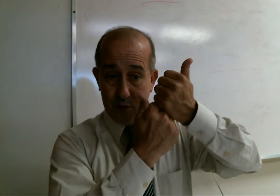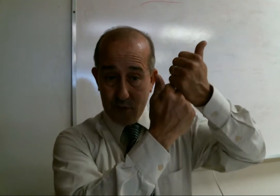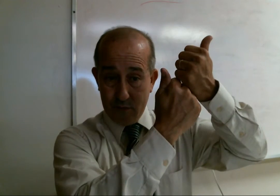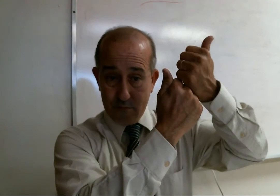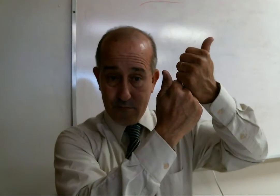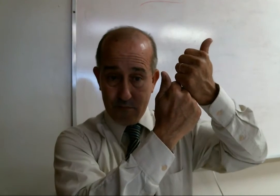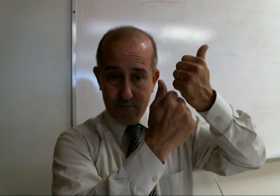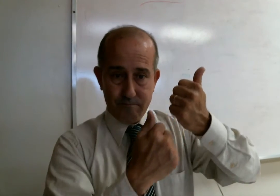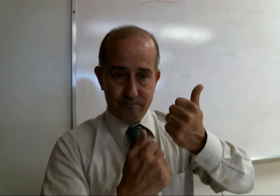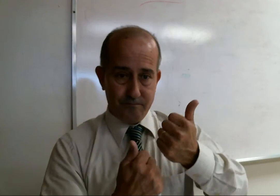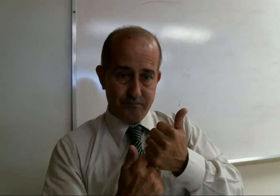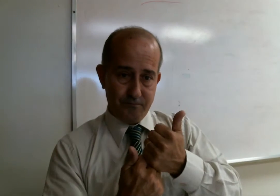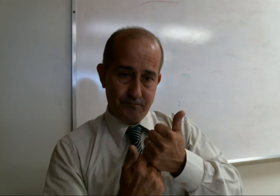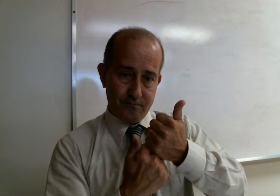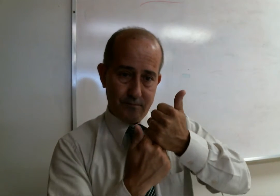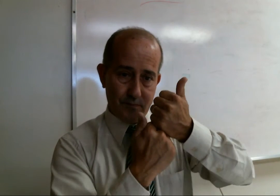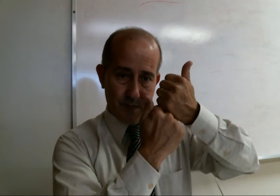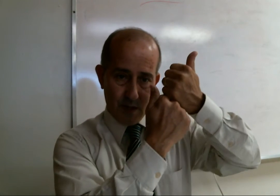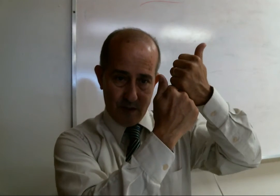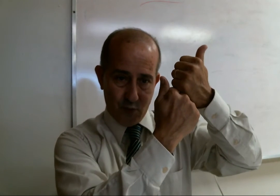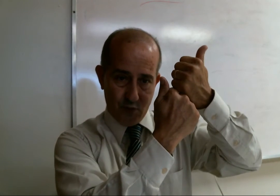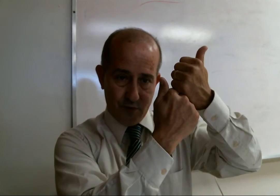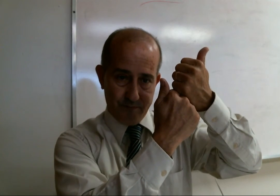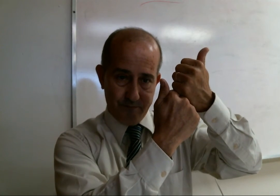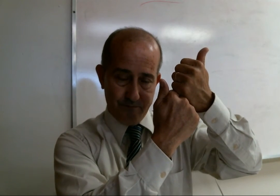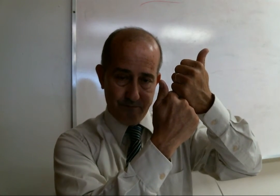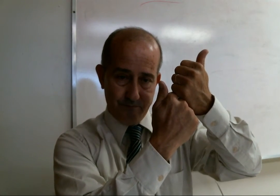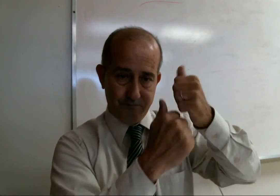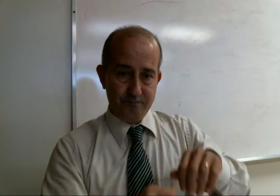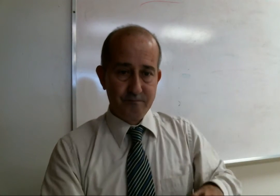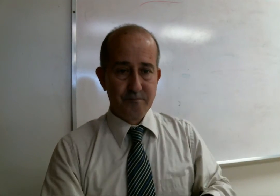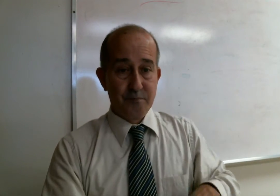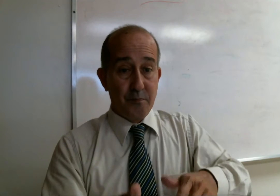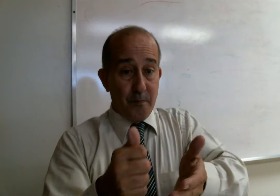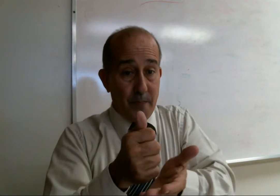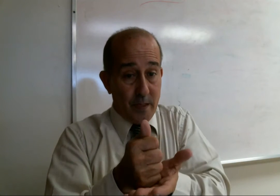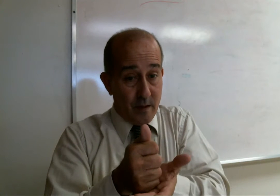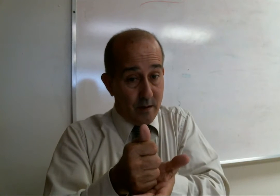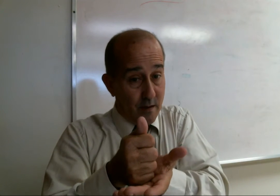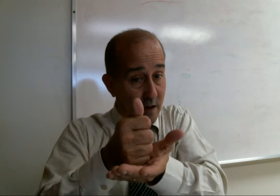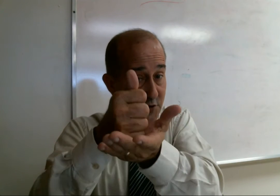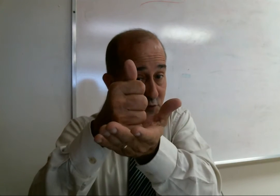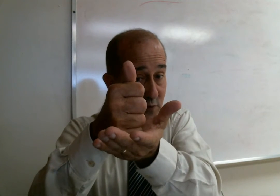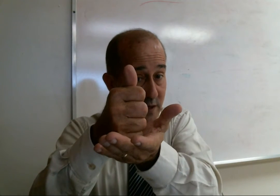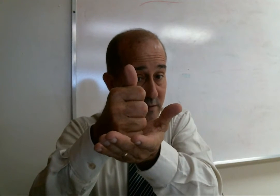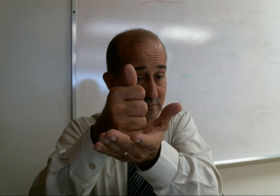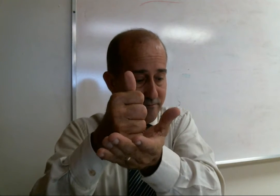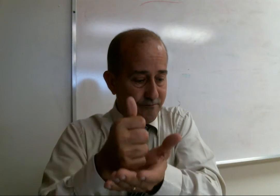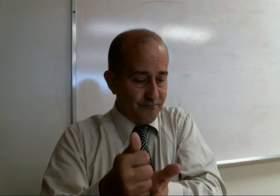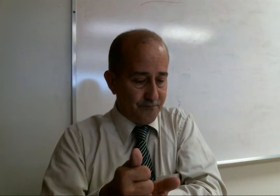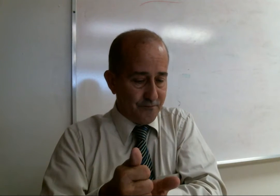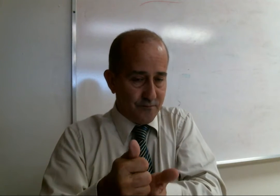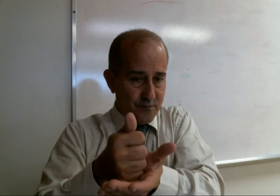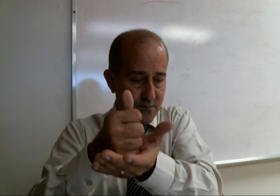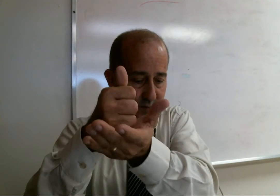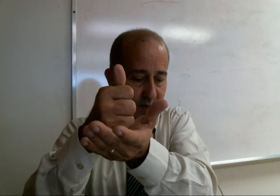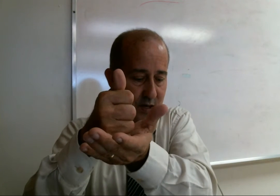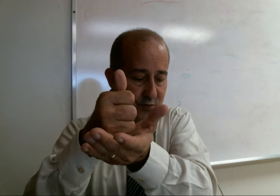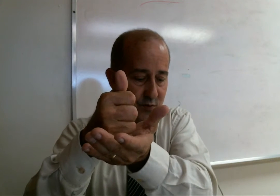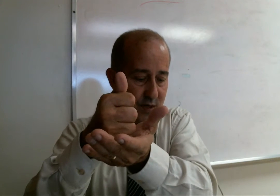apoyo, apoyo, ayuda, ayudar,